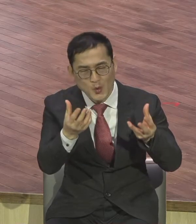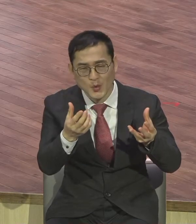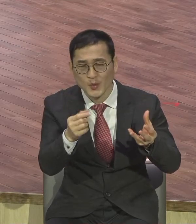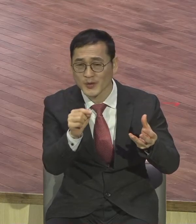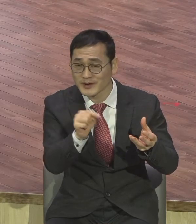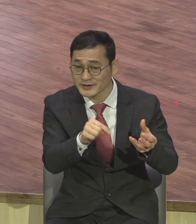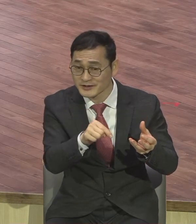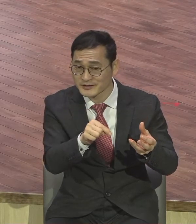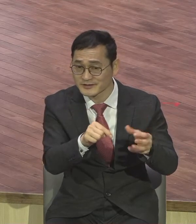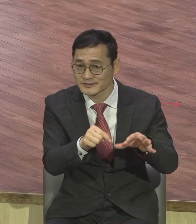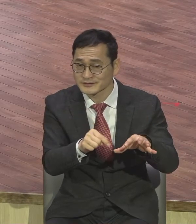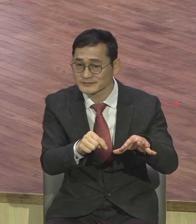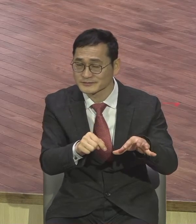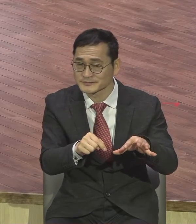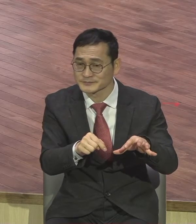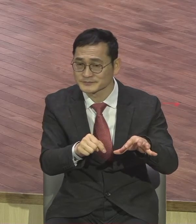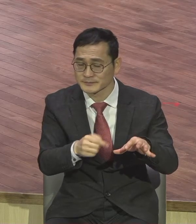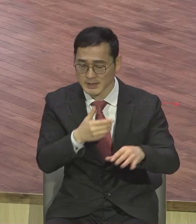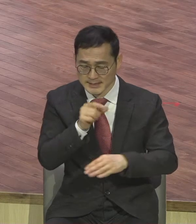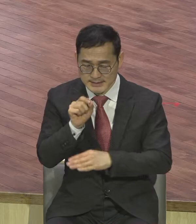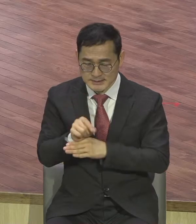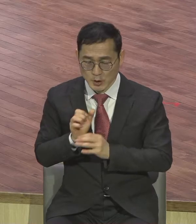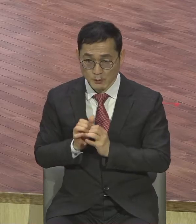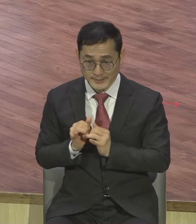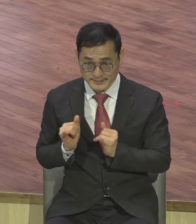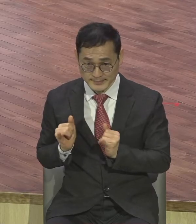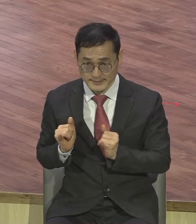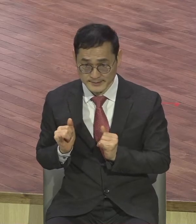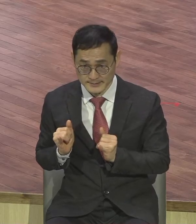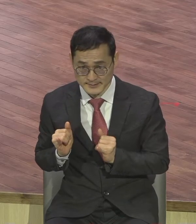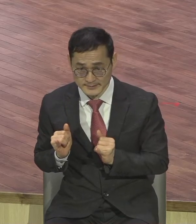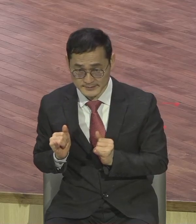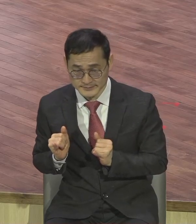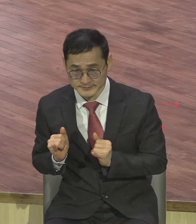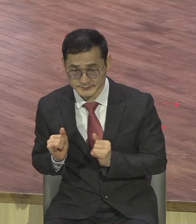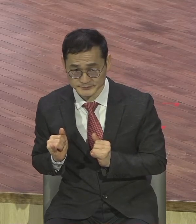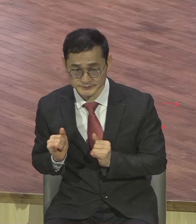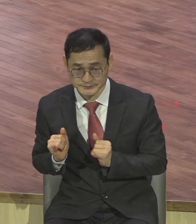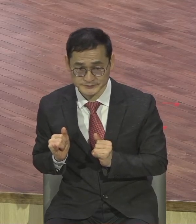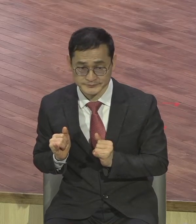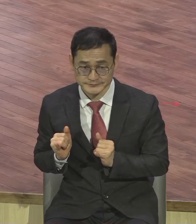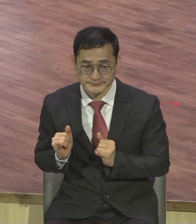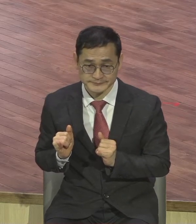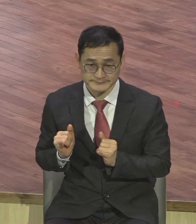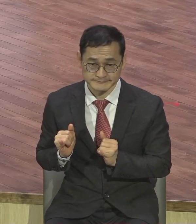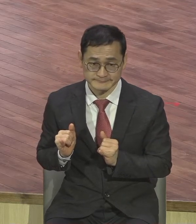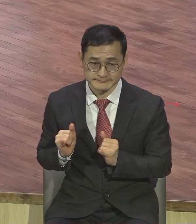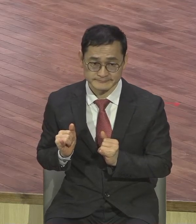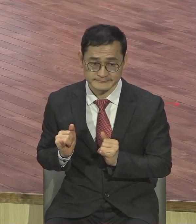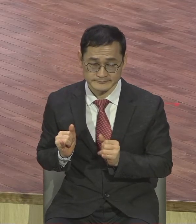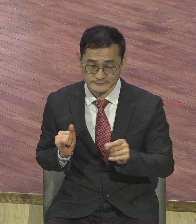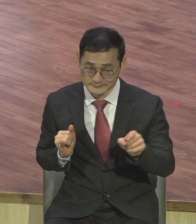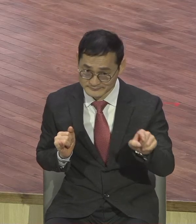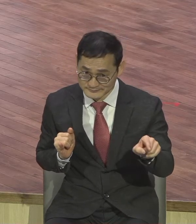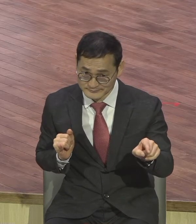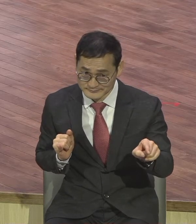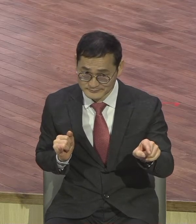제자된 서기관들이 이런 영적인 축복을 마음껏 꺼내서